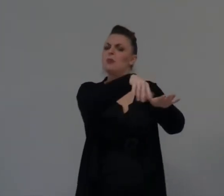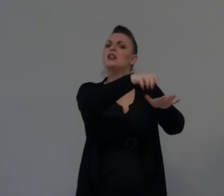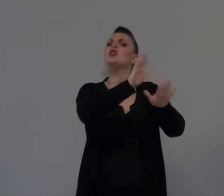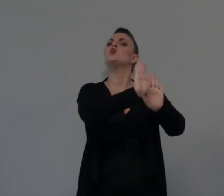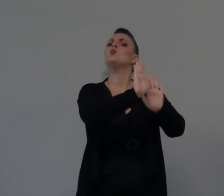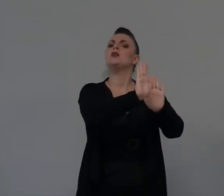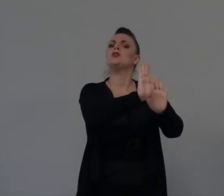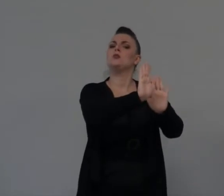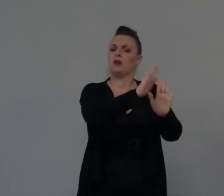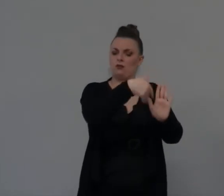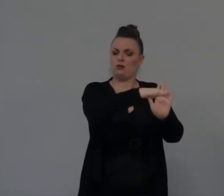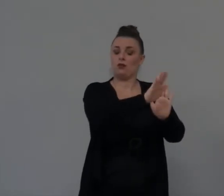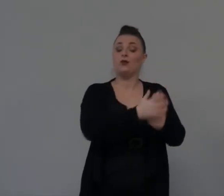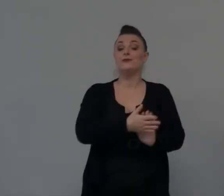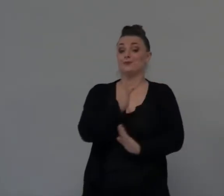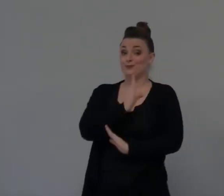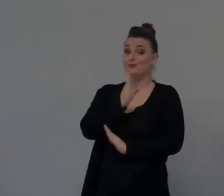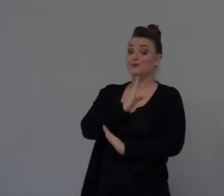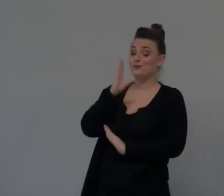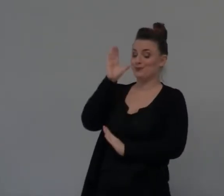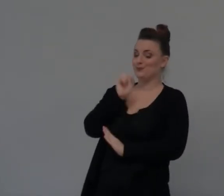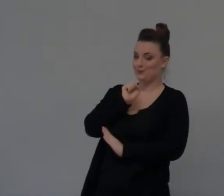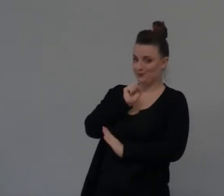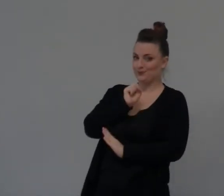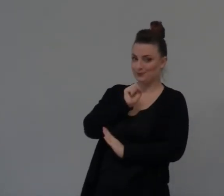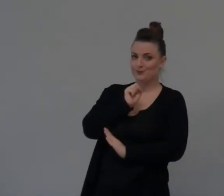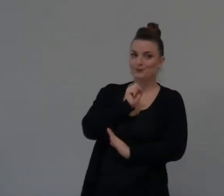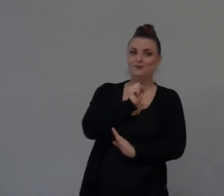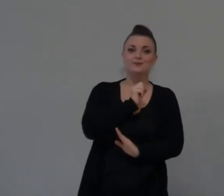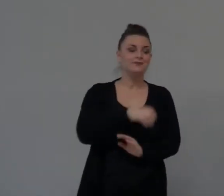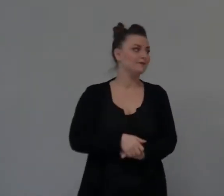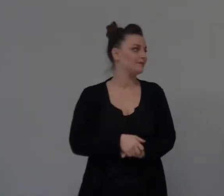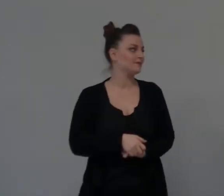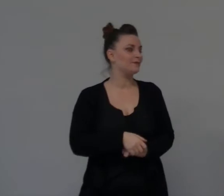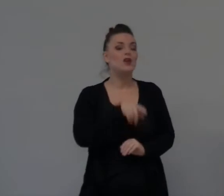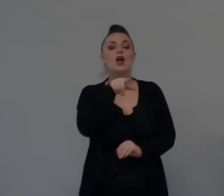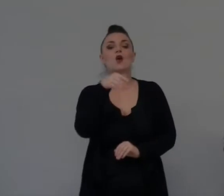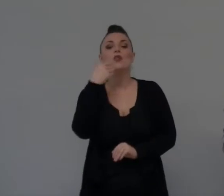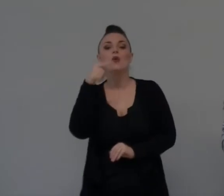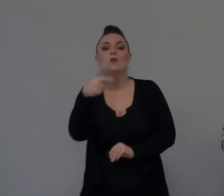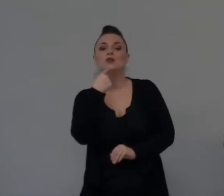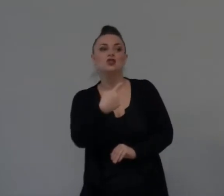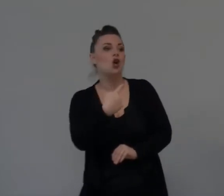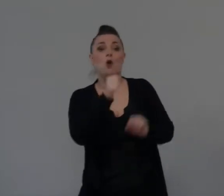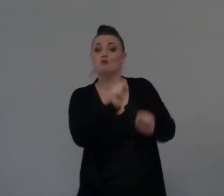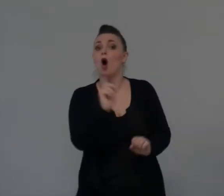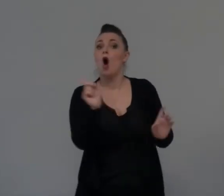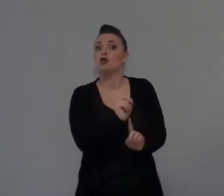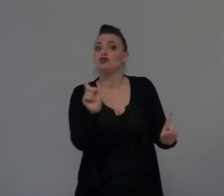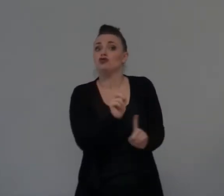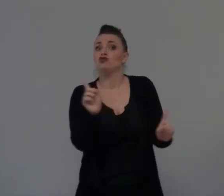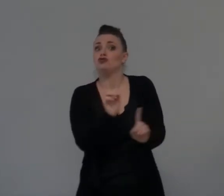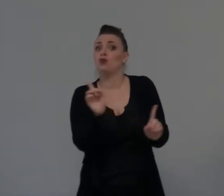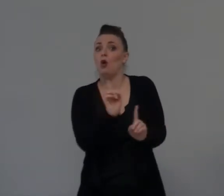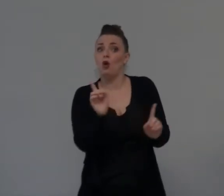Non posso Non valerlo Chi dice Non posso Non è che Non vuole Non vuole Non